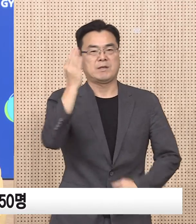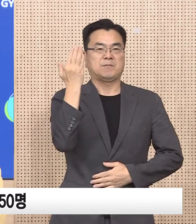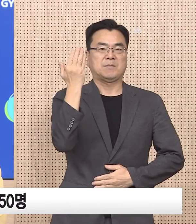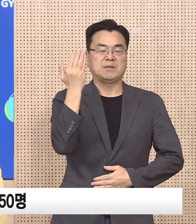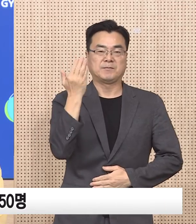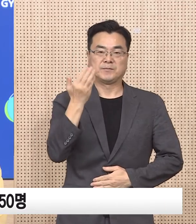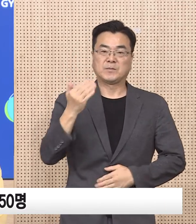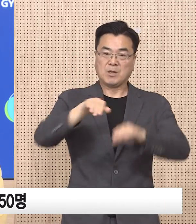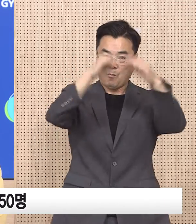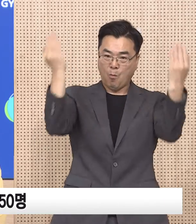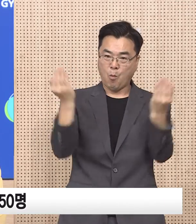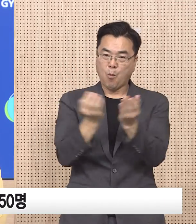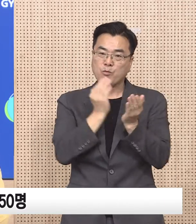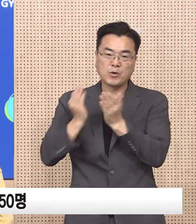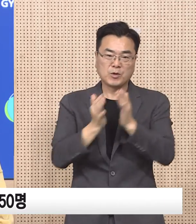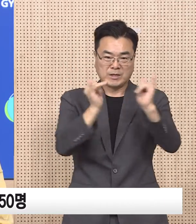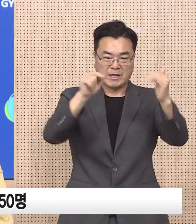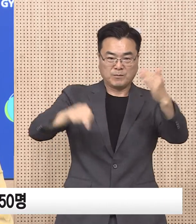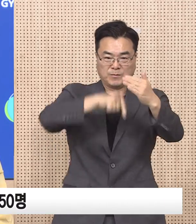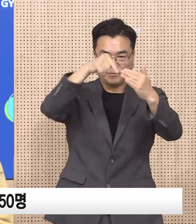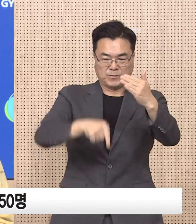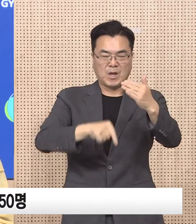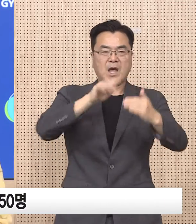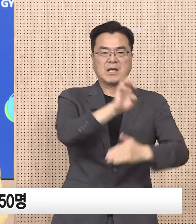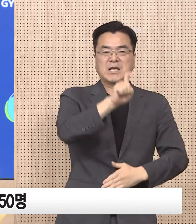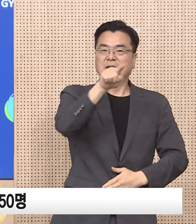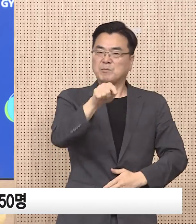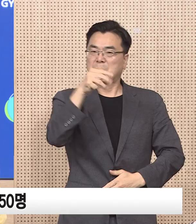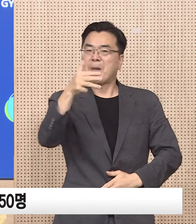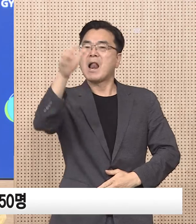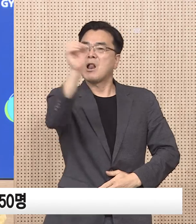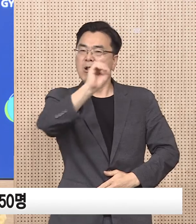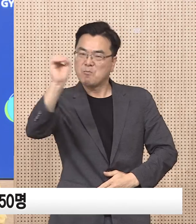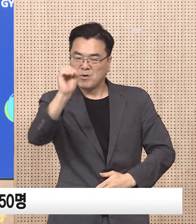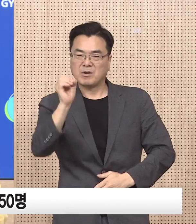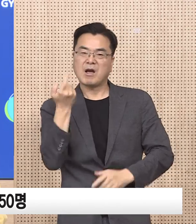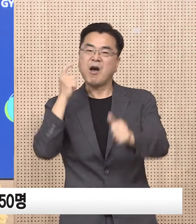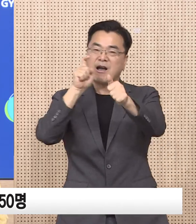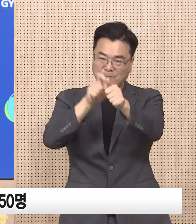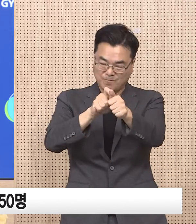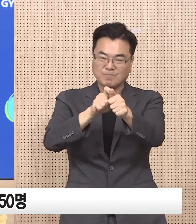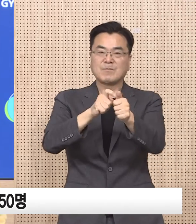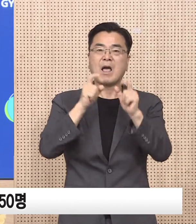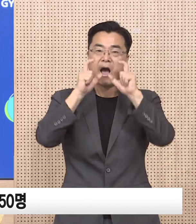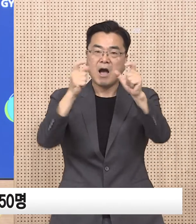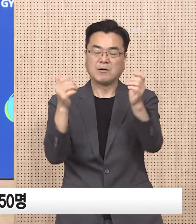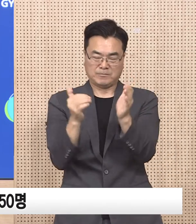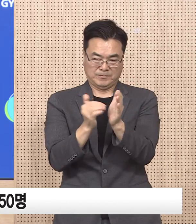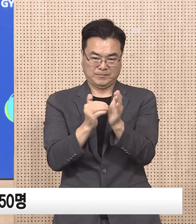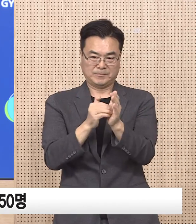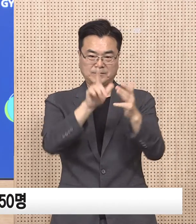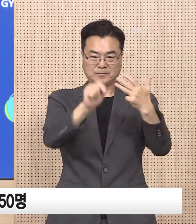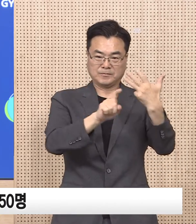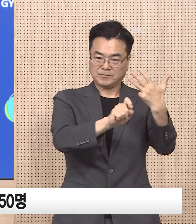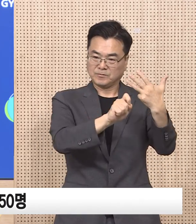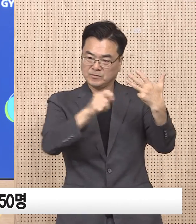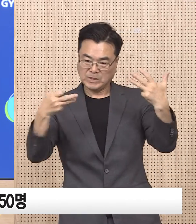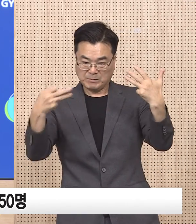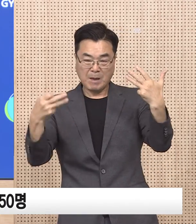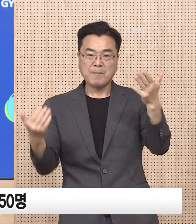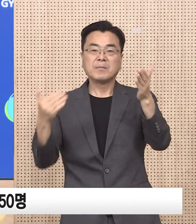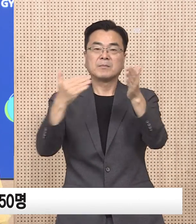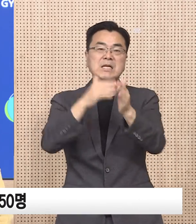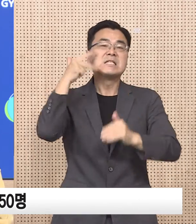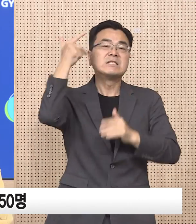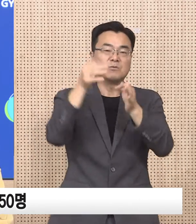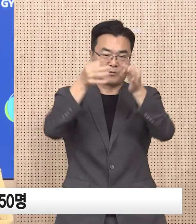전체 도민 누적 확진율은 41.8%입니다. 8월 7일부터 8월 13일까지